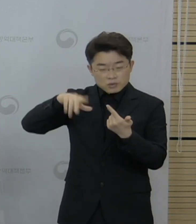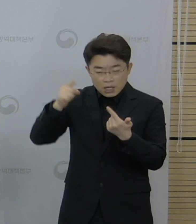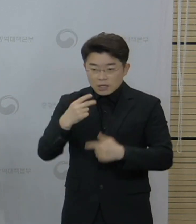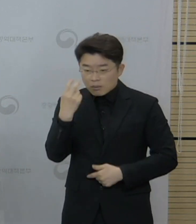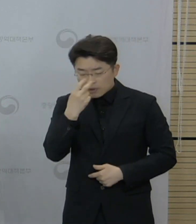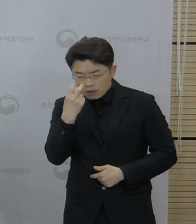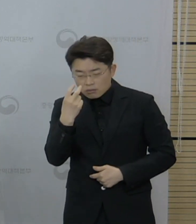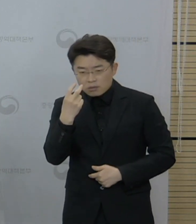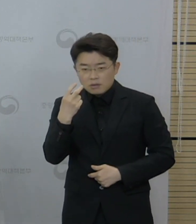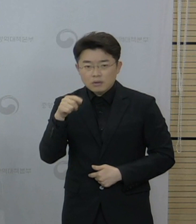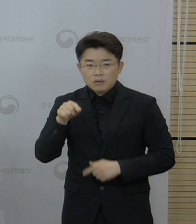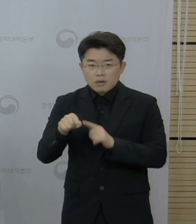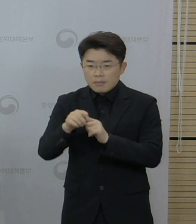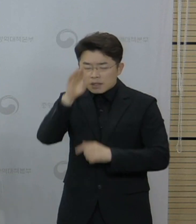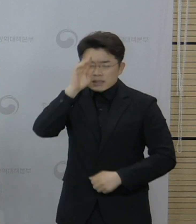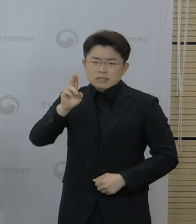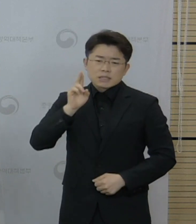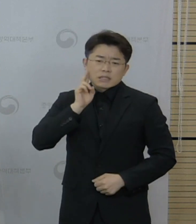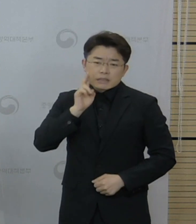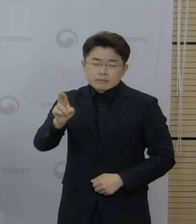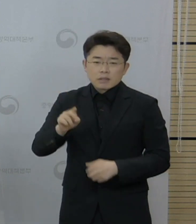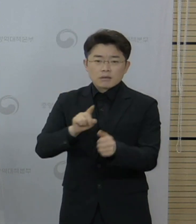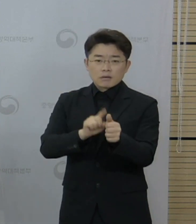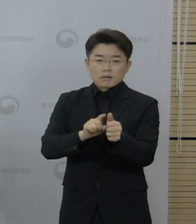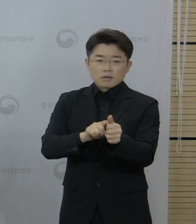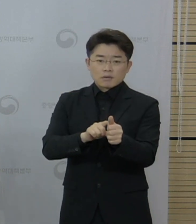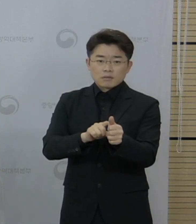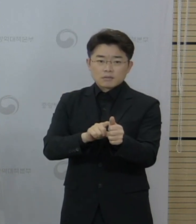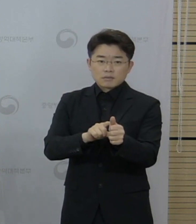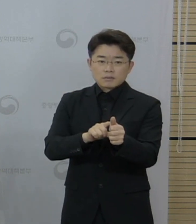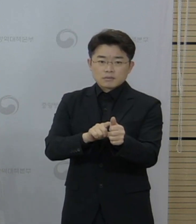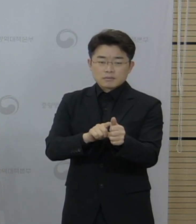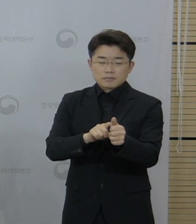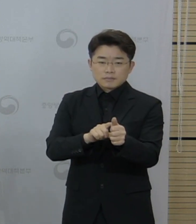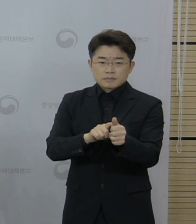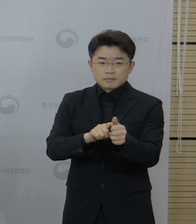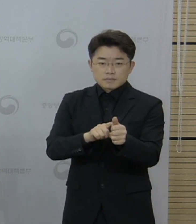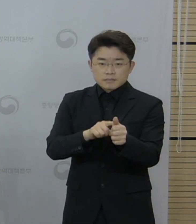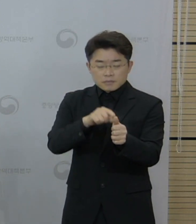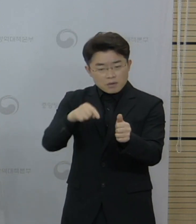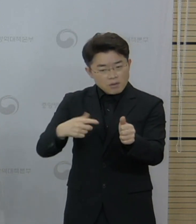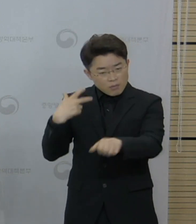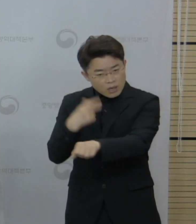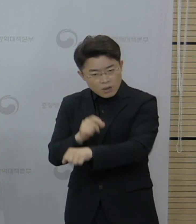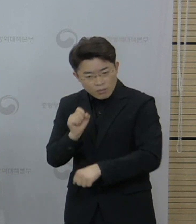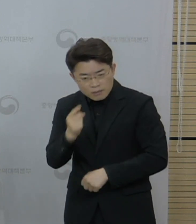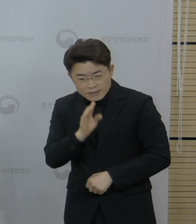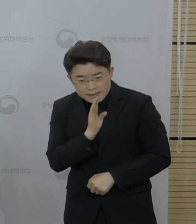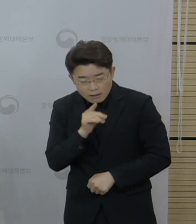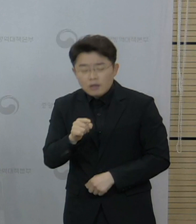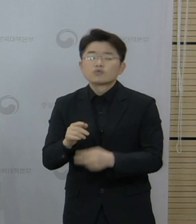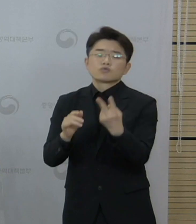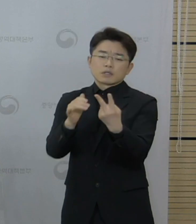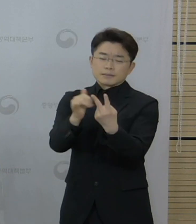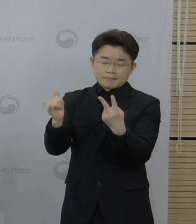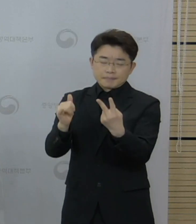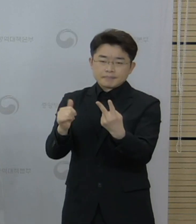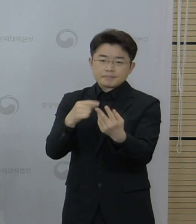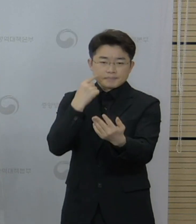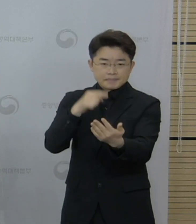케이스에서 중증 사례로 심의한 케이스 중에서 인과성 인정된 케이스는 총 두 건이었습니다.